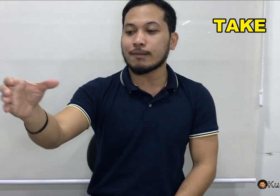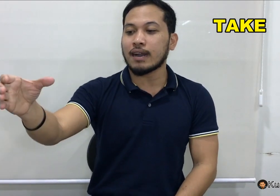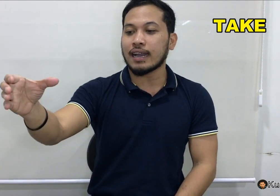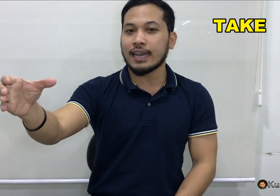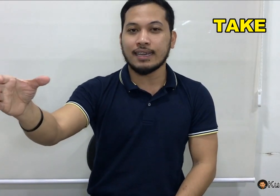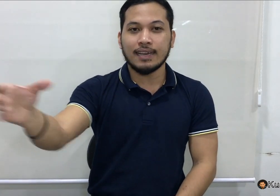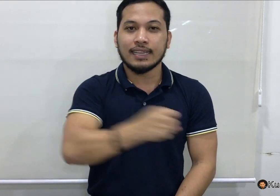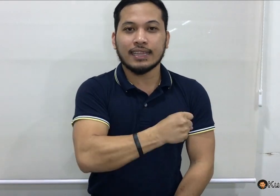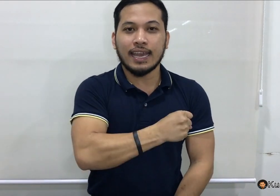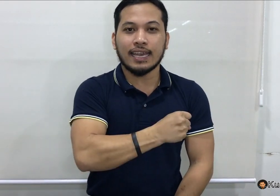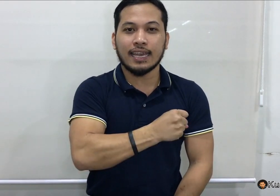isang bagay. Take.